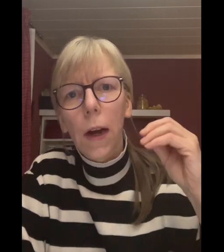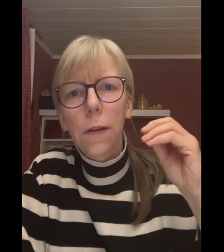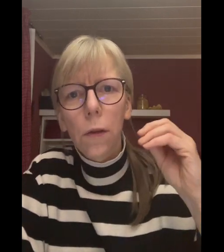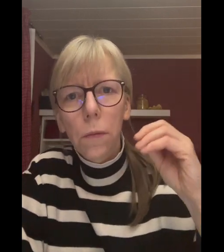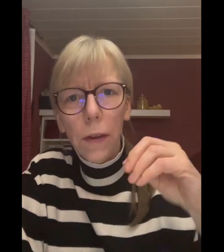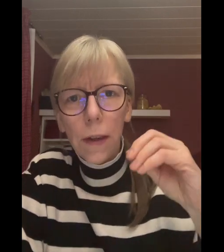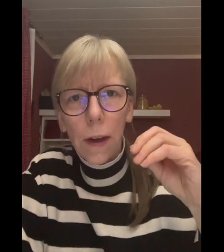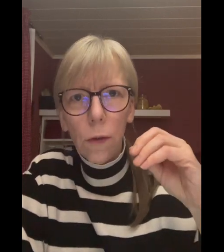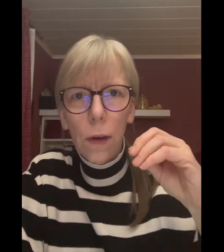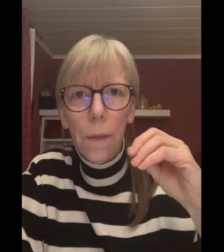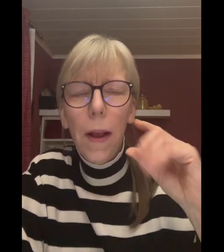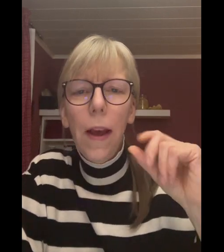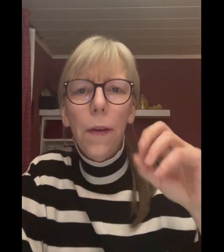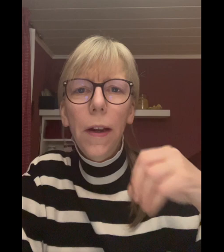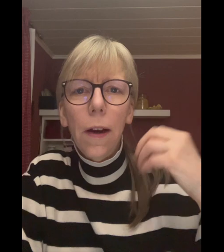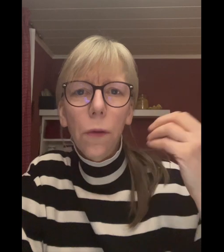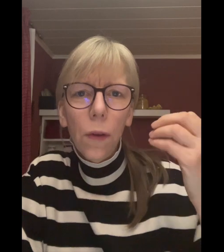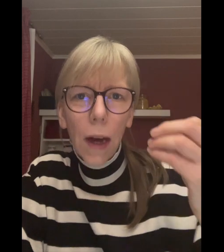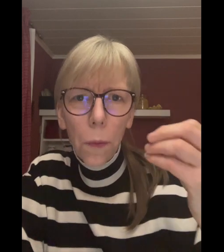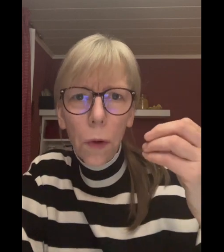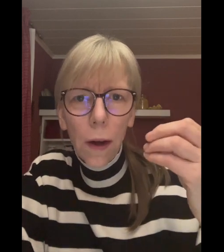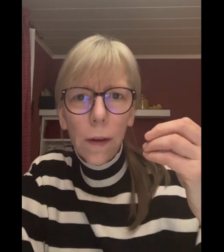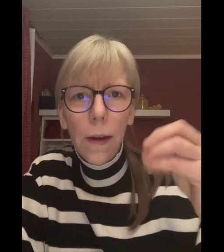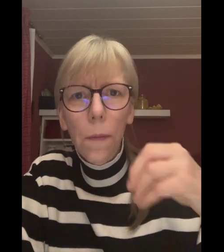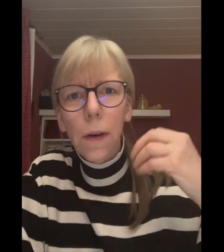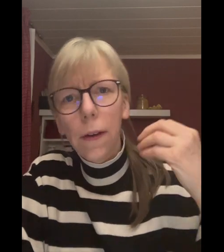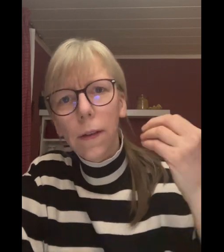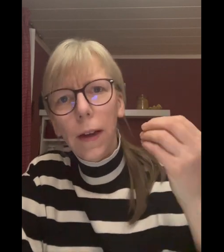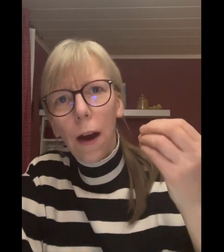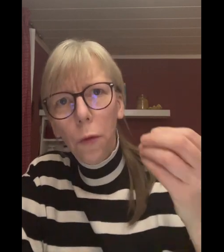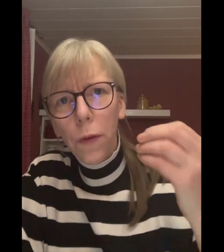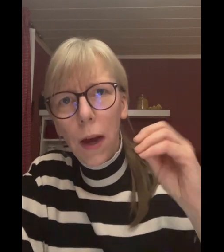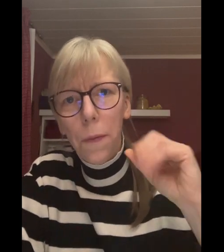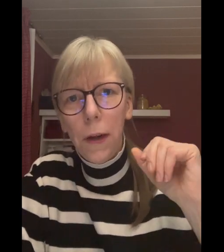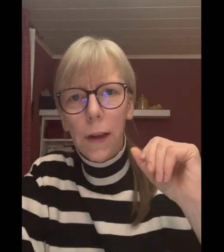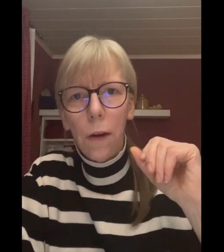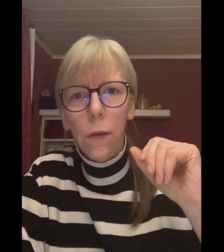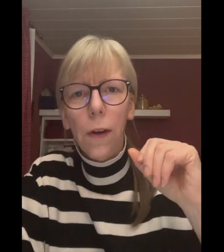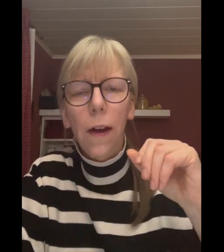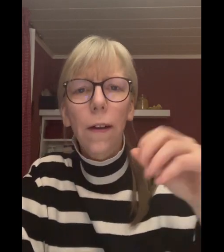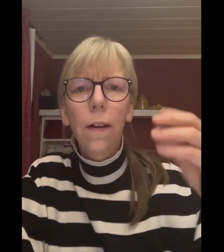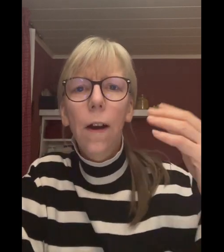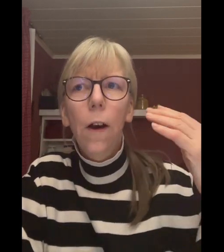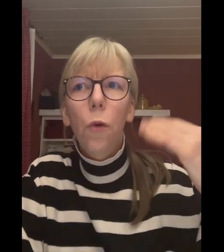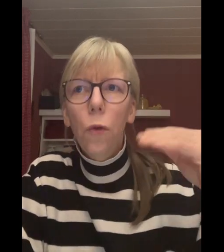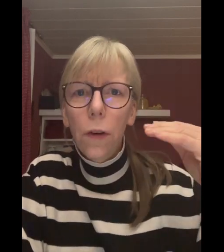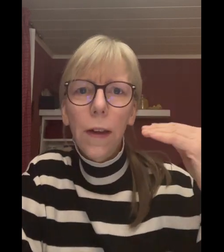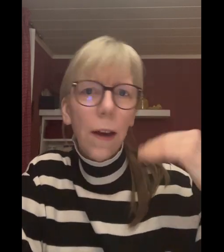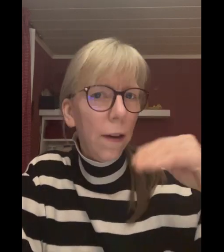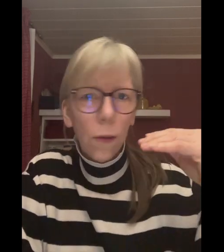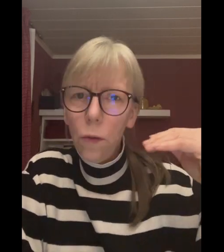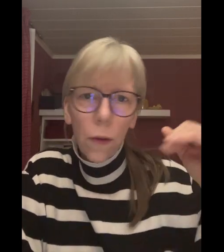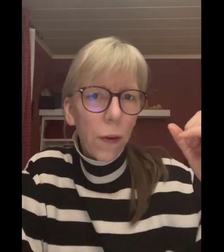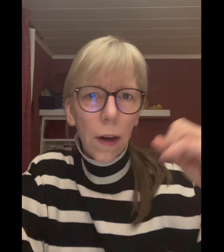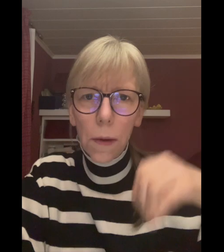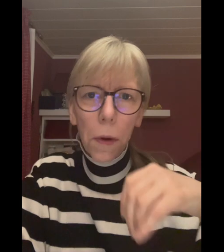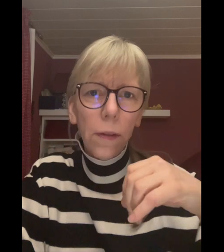Calciumcitrat zu nehmen. Wenn ihr also ein Carbonat nehmt, ist die Aufnahme nicht ausreichend. Und ich kann es auch nur aus der eigenen Praxis